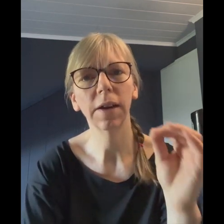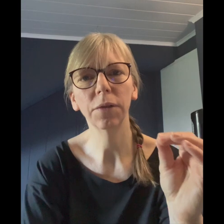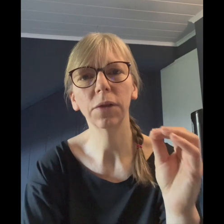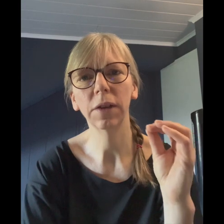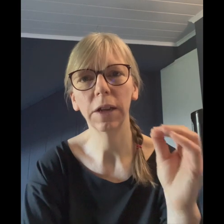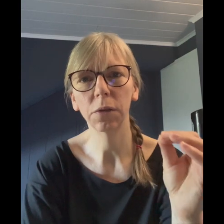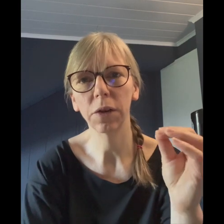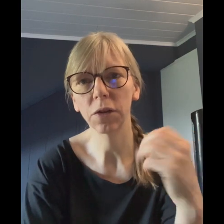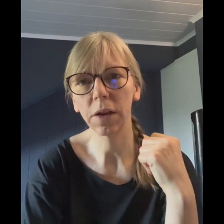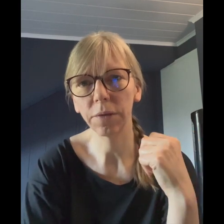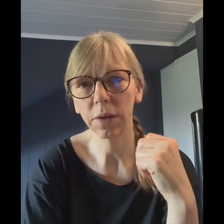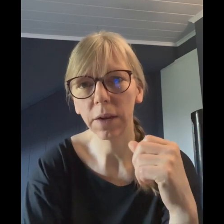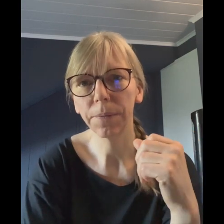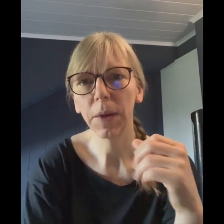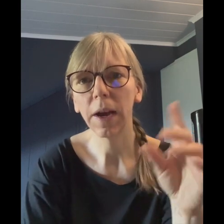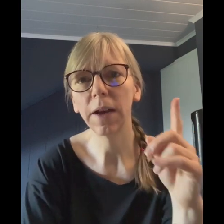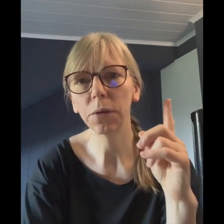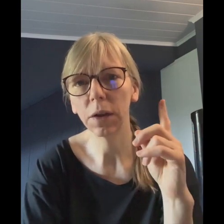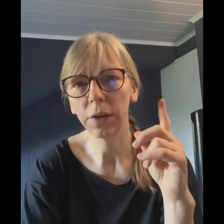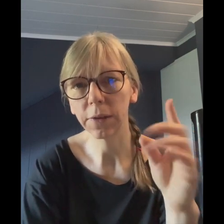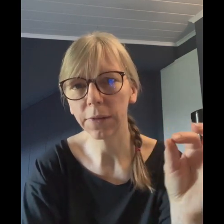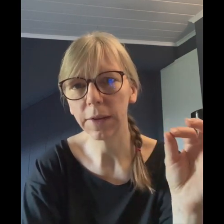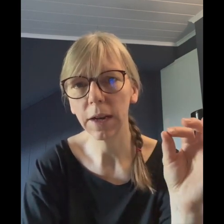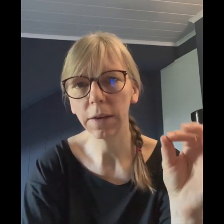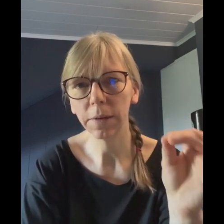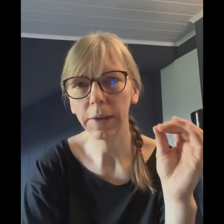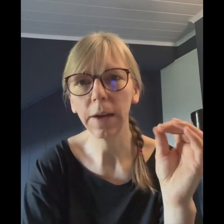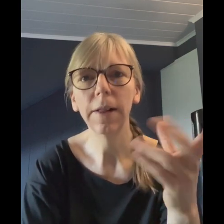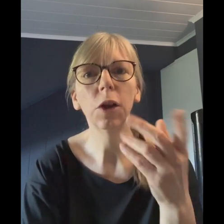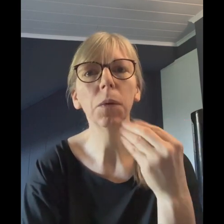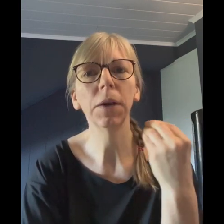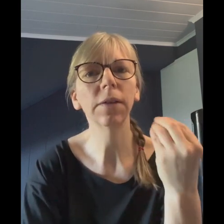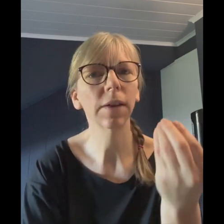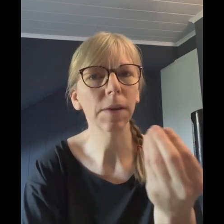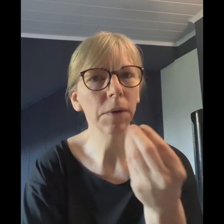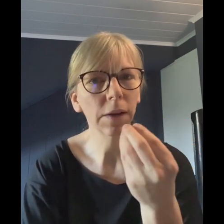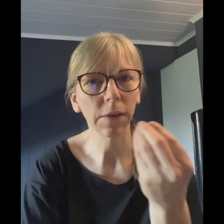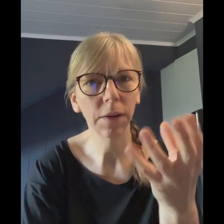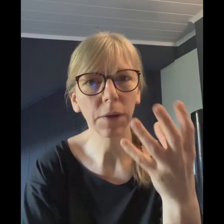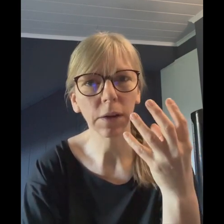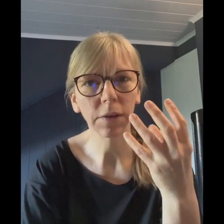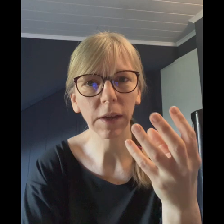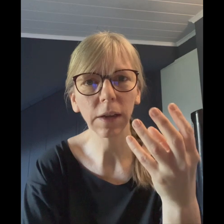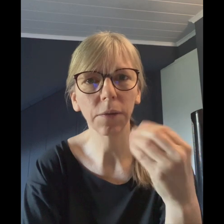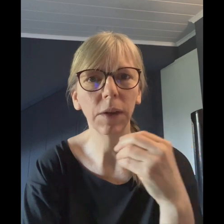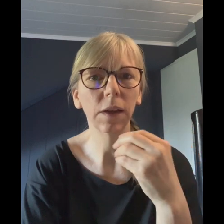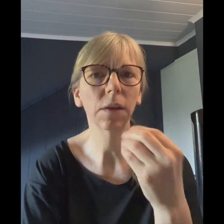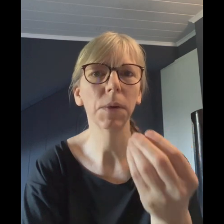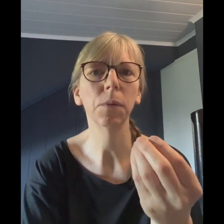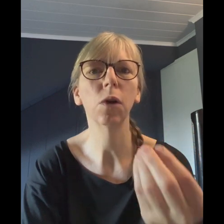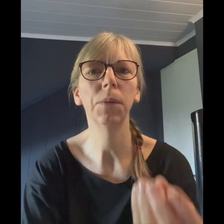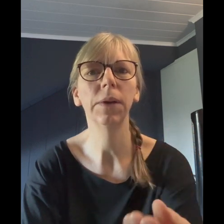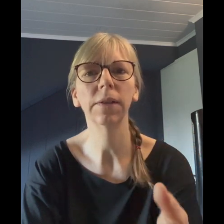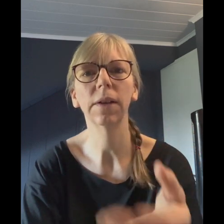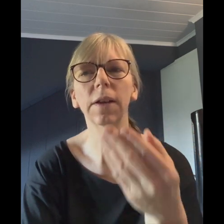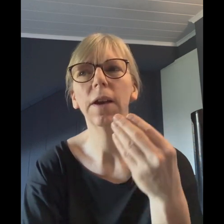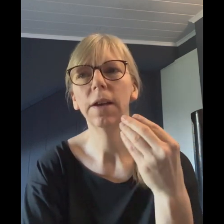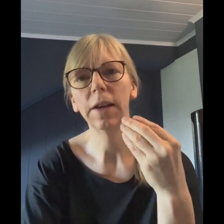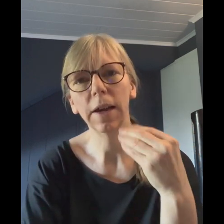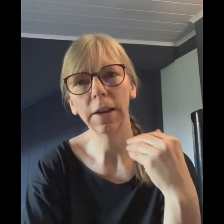Dafür sind Keto-Teststreifen da. Also an dieser Stelle, ja. Übrigens, es gibt einen ganz einfachen Trick, wie ich mitbekomme, dass ich in einer